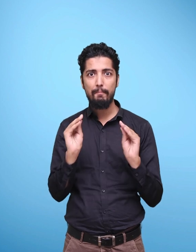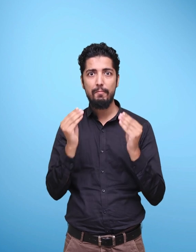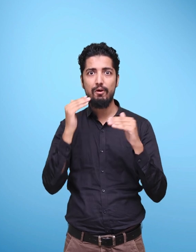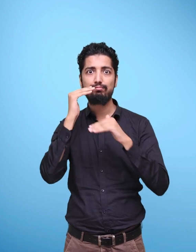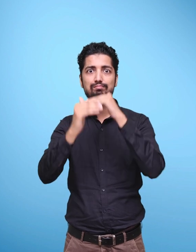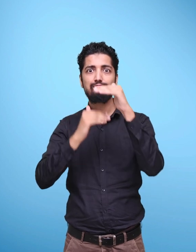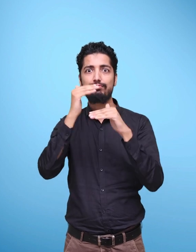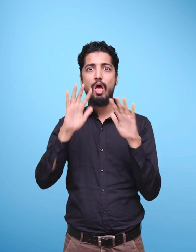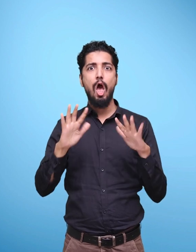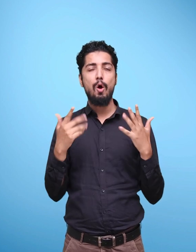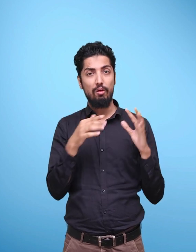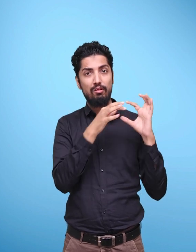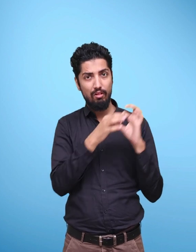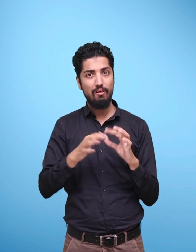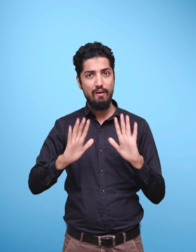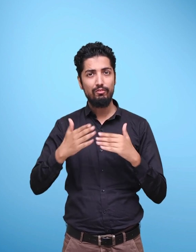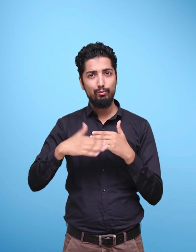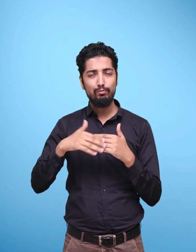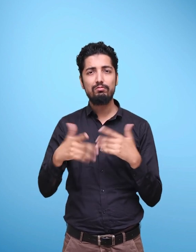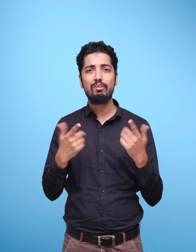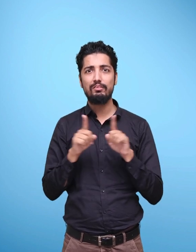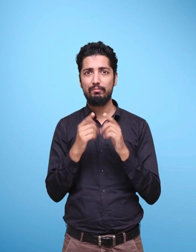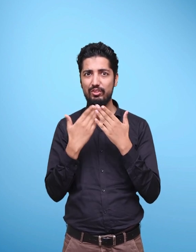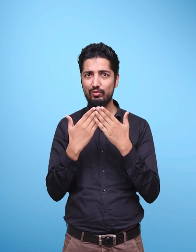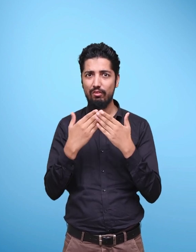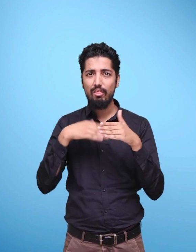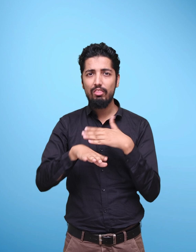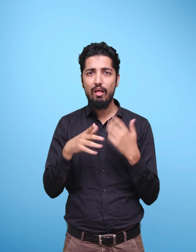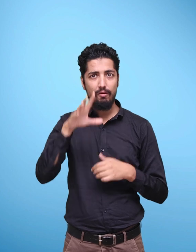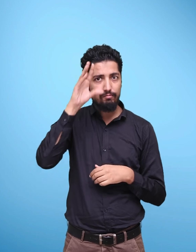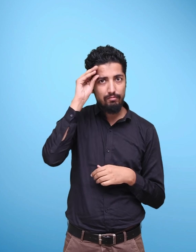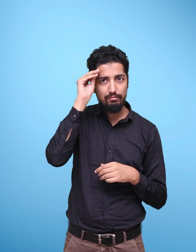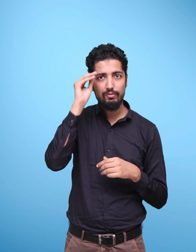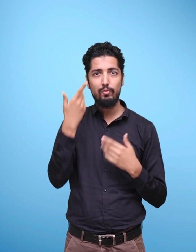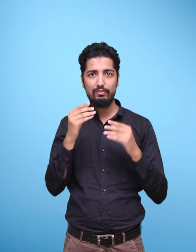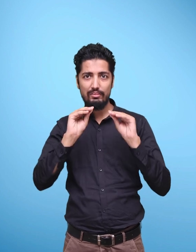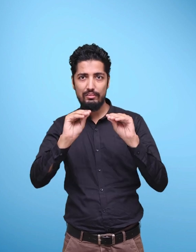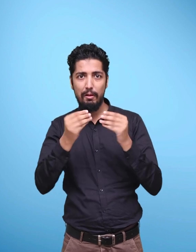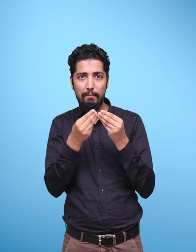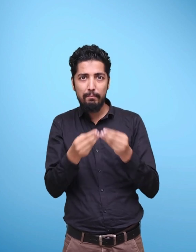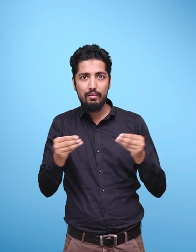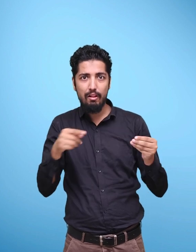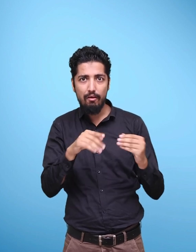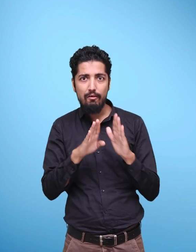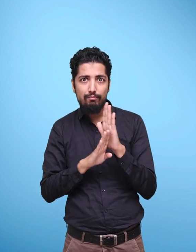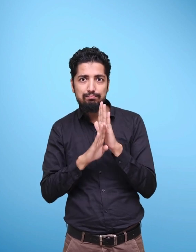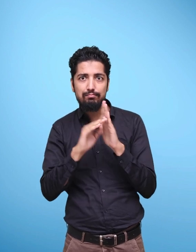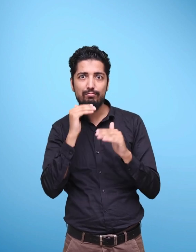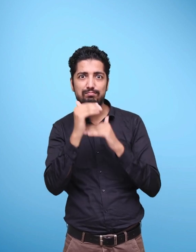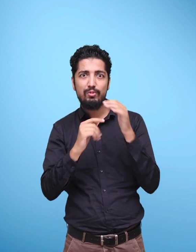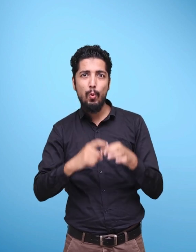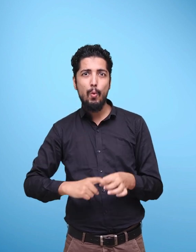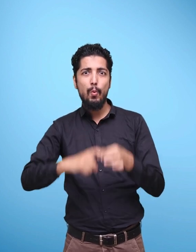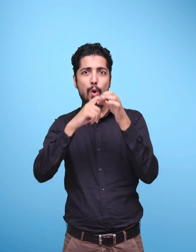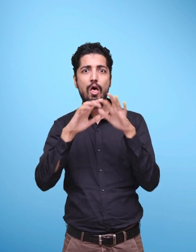and continuously improving the quality of all learning and teaching material that it develops, NCRT looks